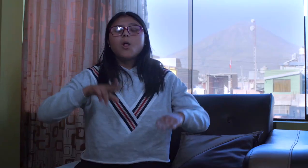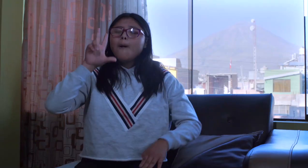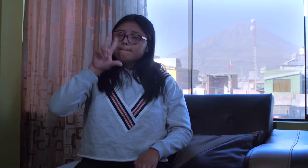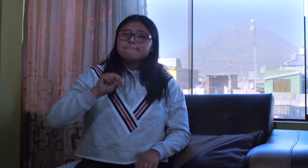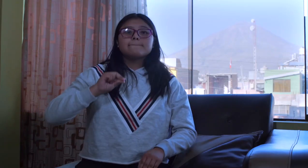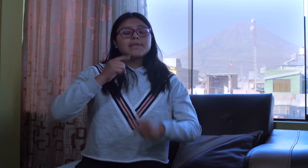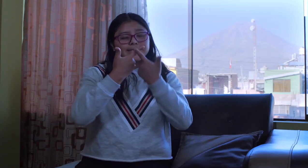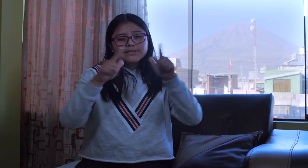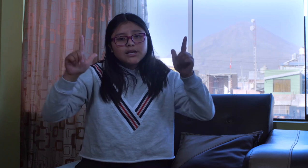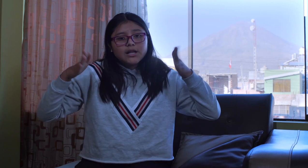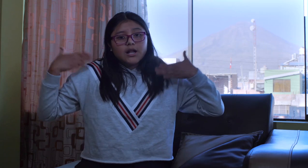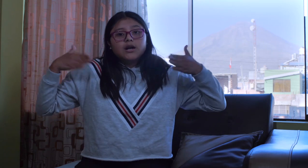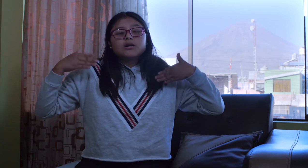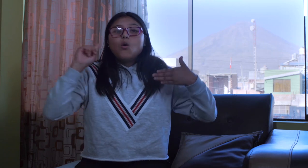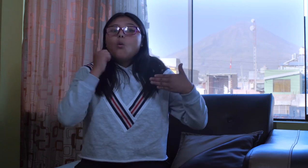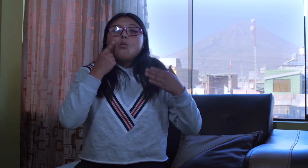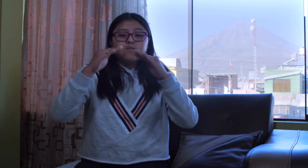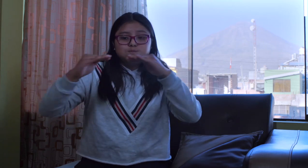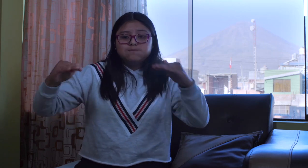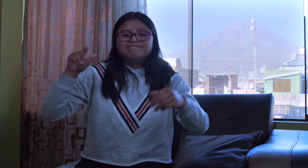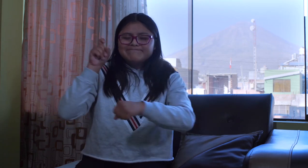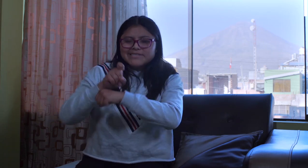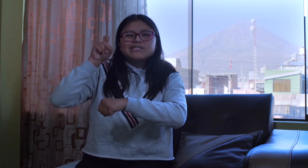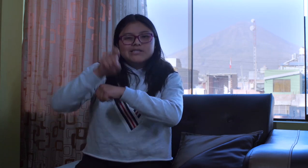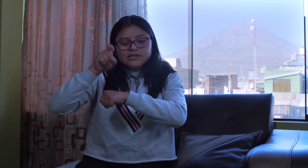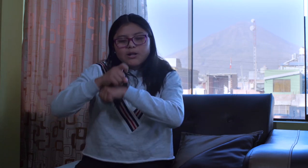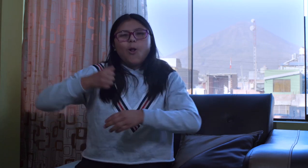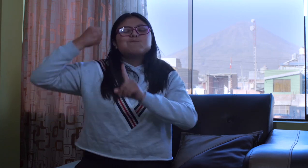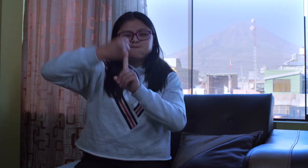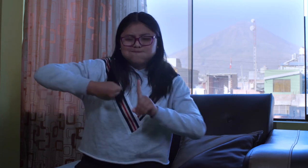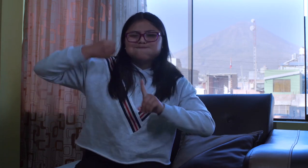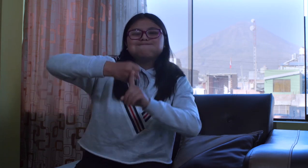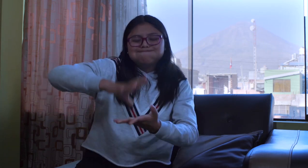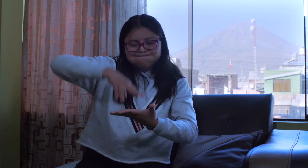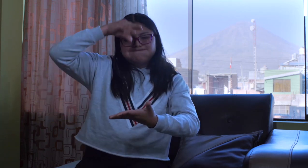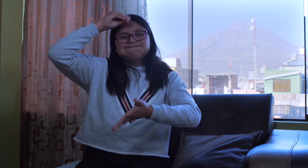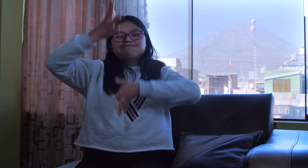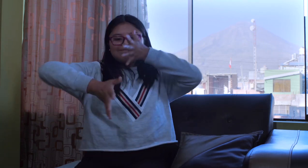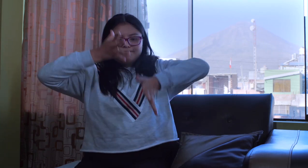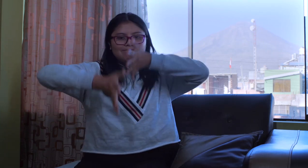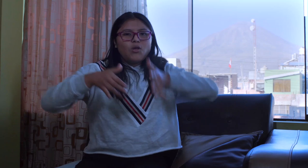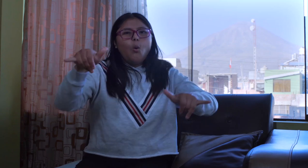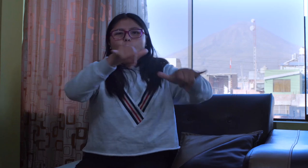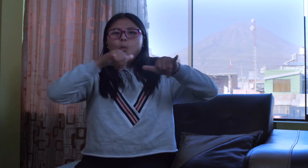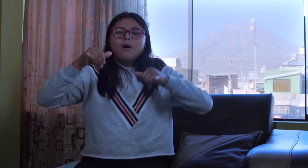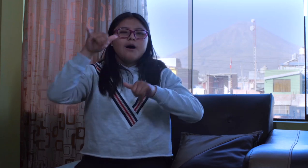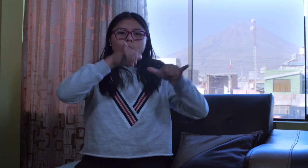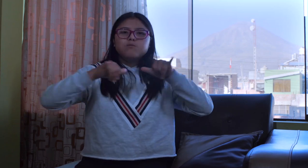Yo les diría a todos los niños sordos que no se preocupen. La lengua de señas los hace libres. Ustedes tienen que enseñar, esforzarse, aprender en